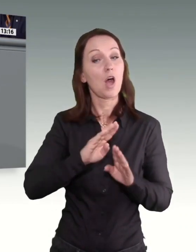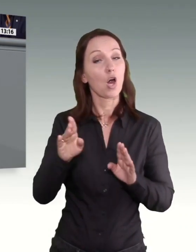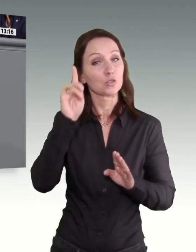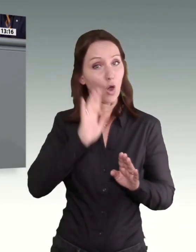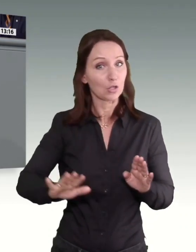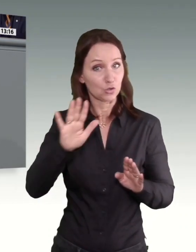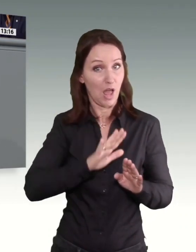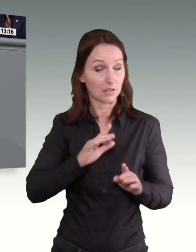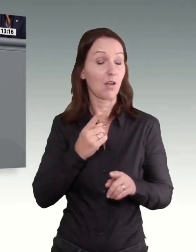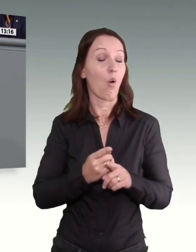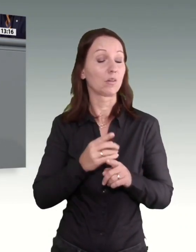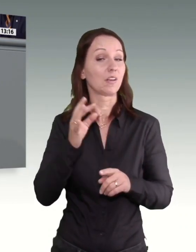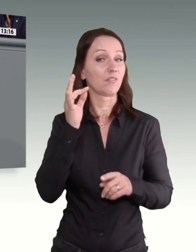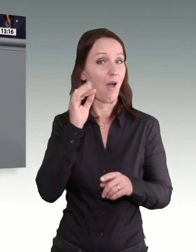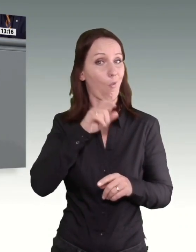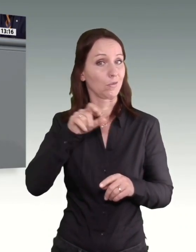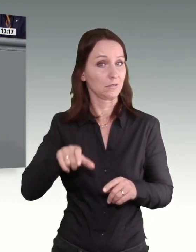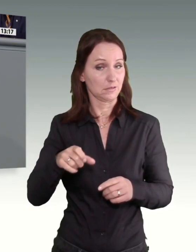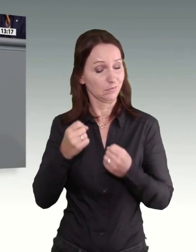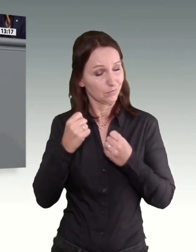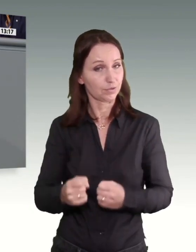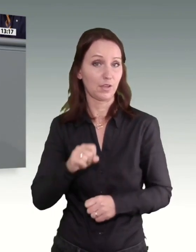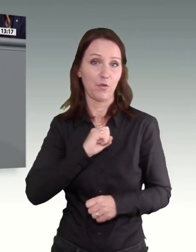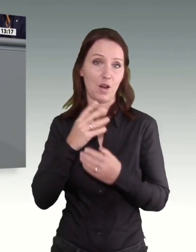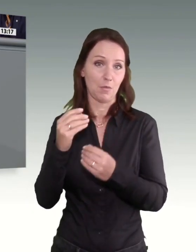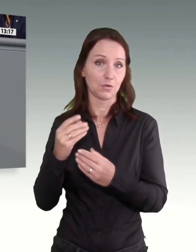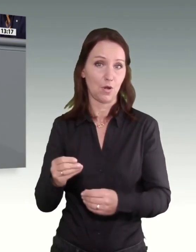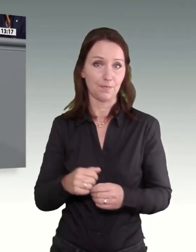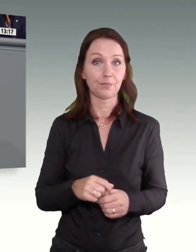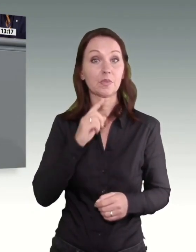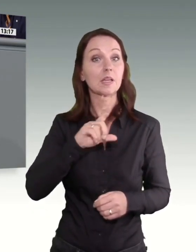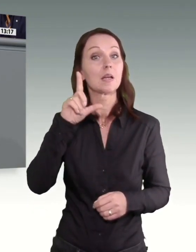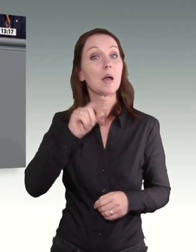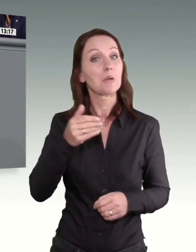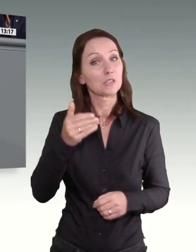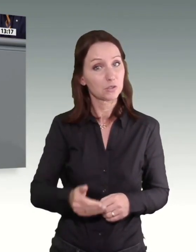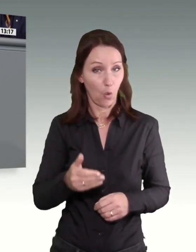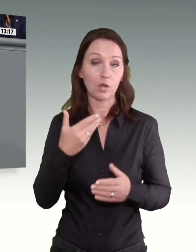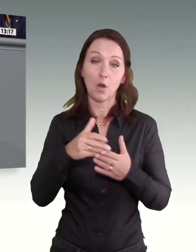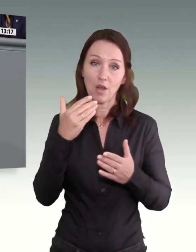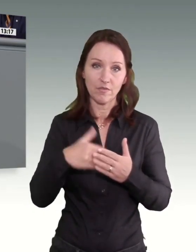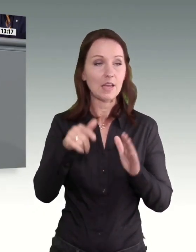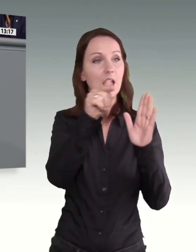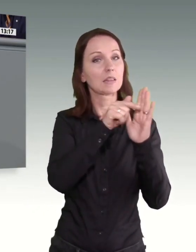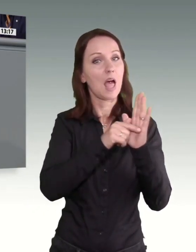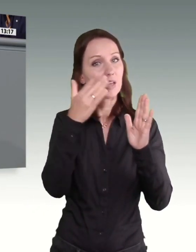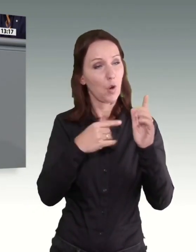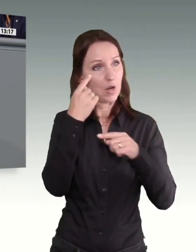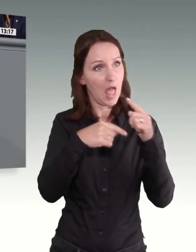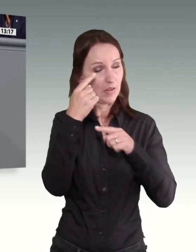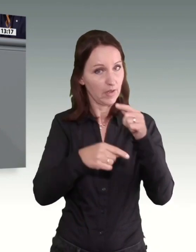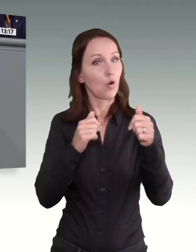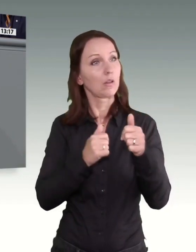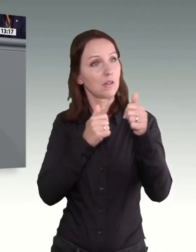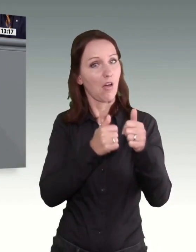profitieren. Der Mindestlohn würde sich dabei weiterhin nachlaufend an der Tariflohnentwicklung orientieren, und wie